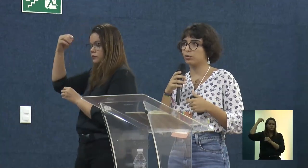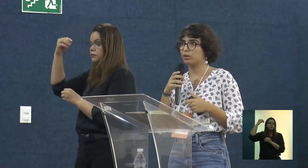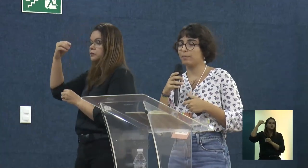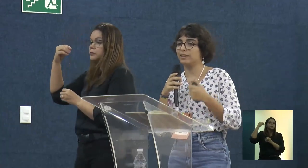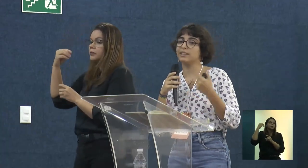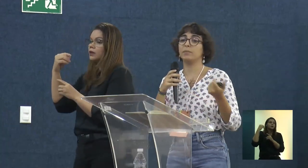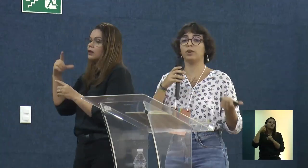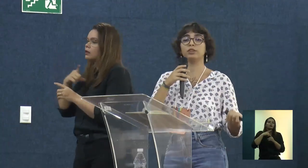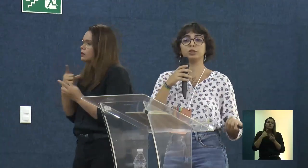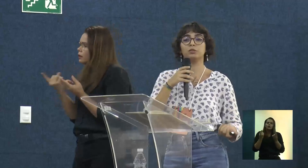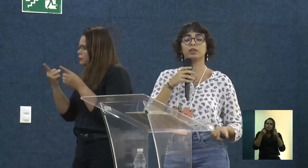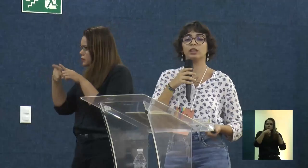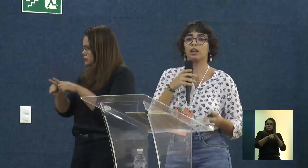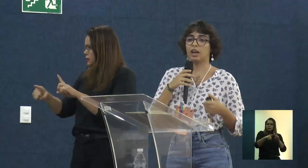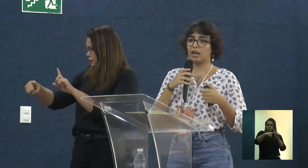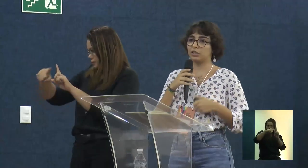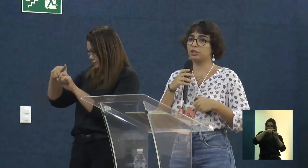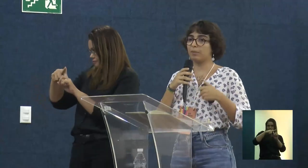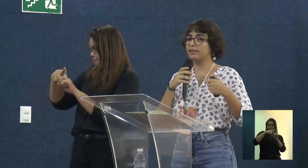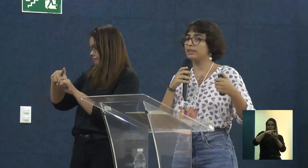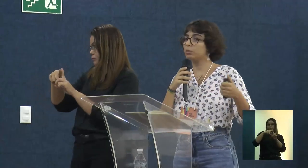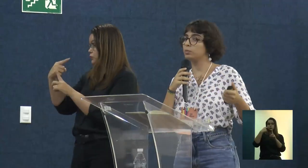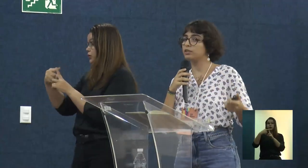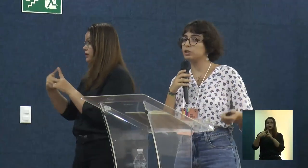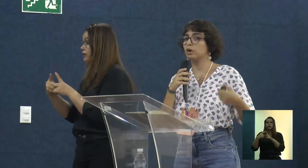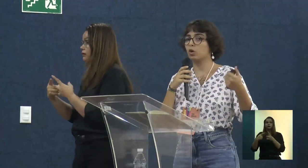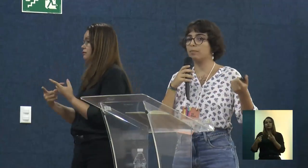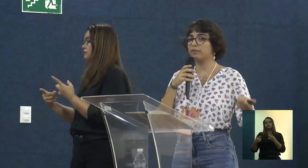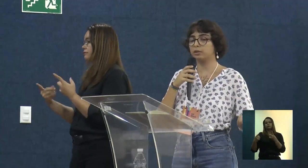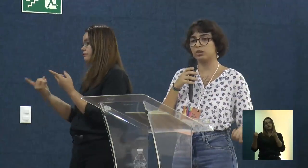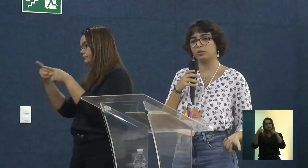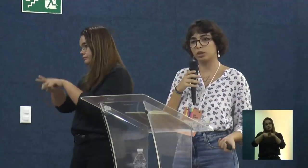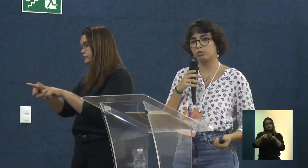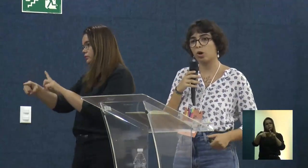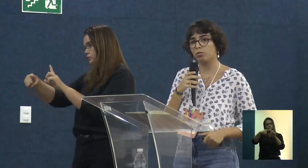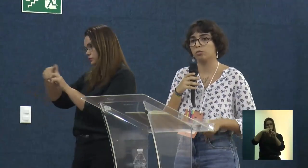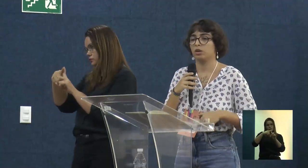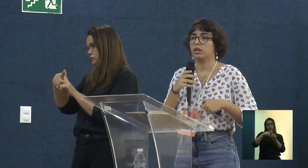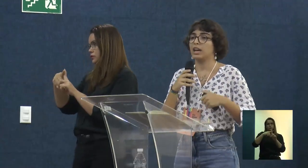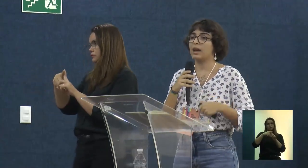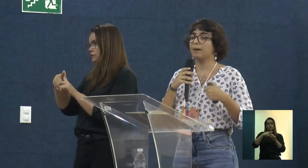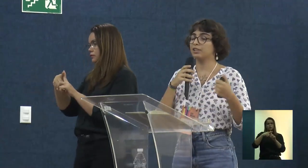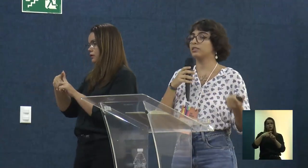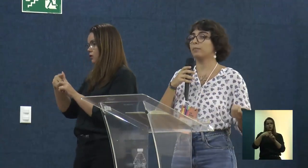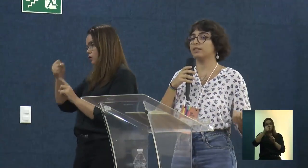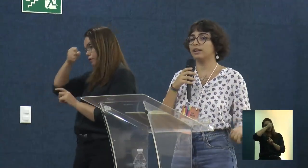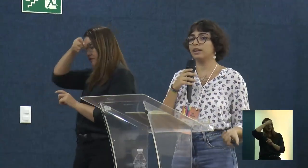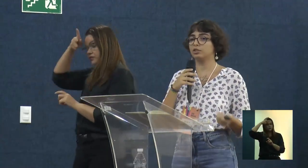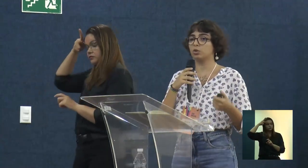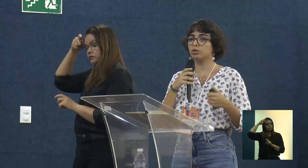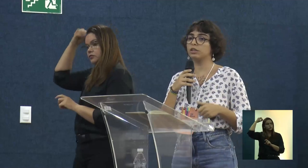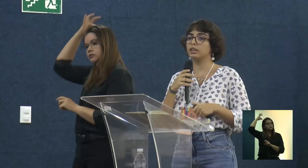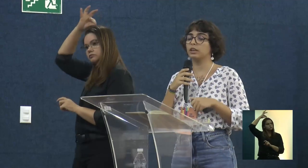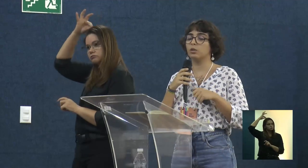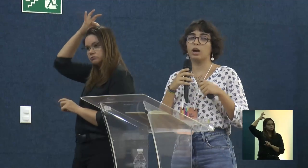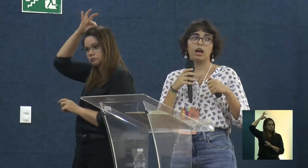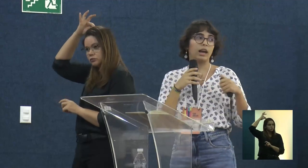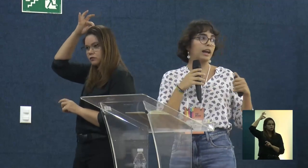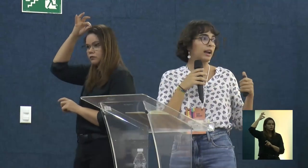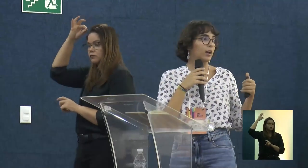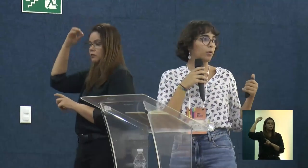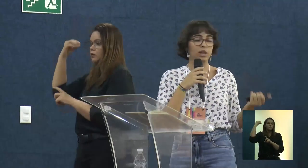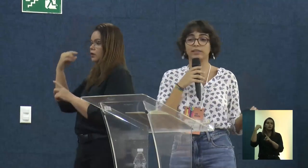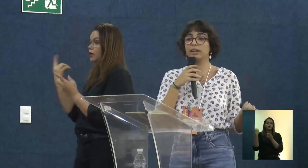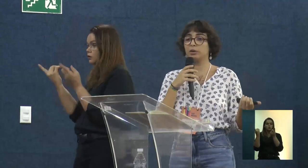da parceria positiva. A gente tem uma parceria muito positiva com a Prefeitura de São Cristóvão, e aí a partir dessa parceria a gente conseguiu